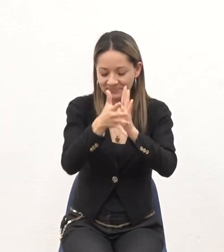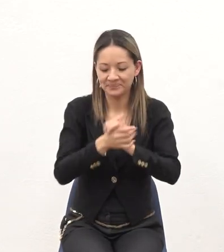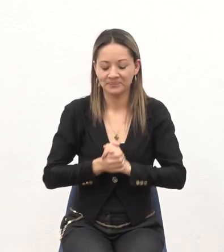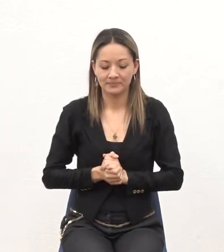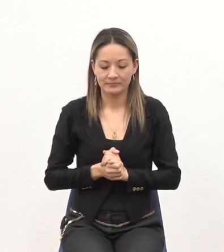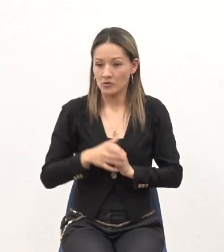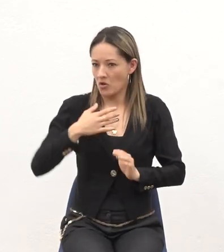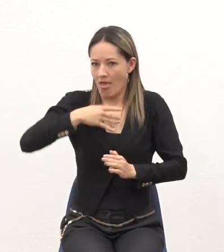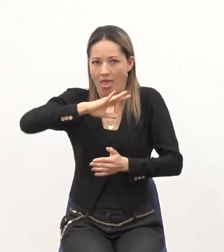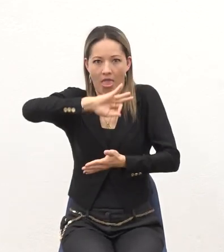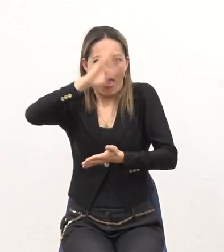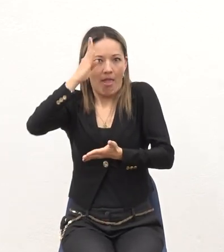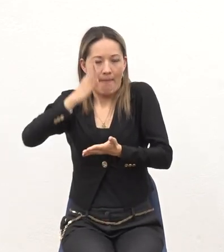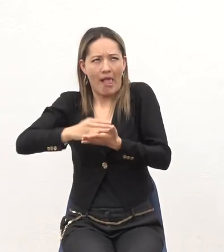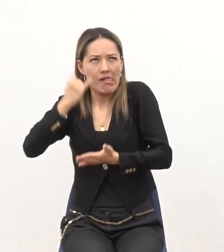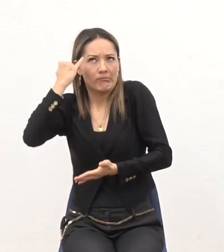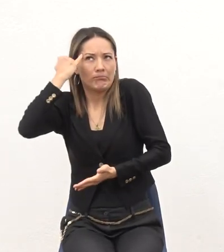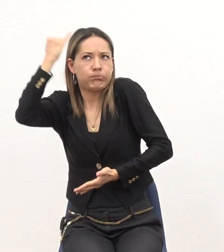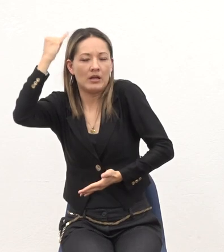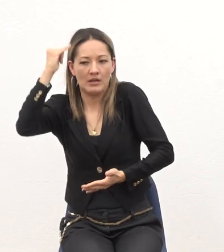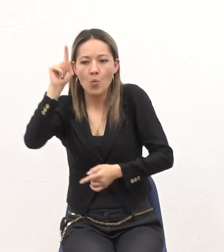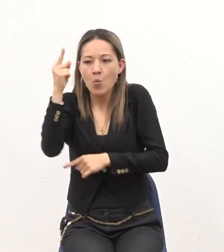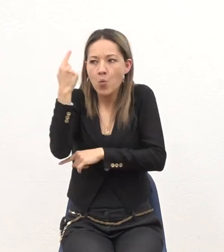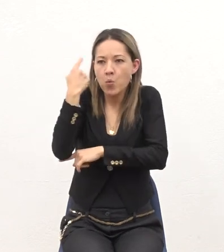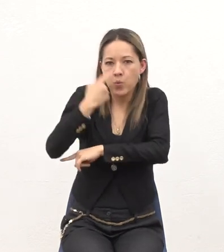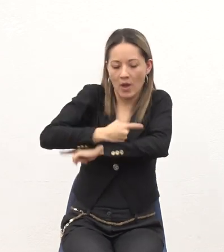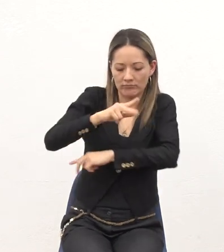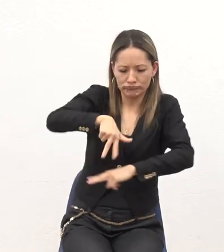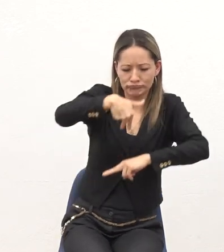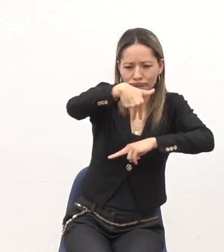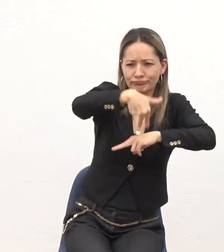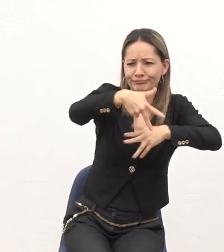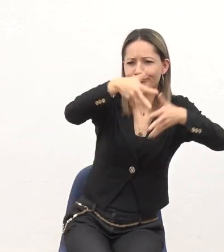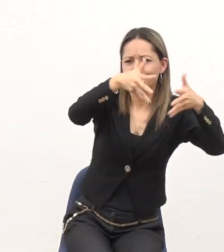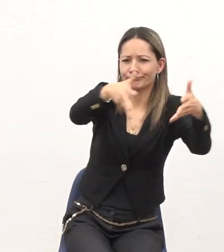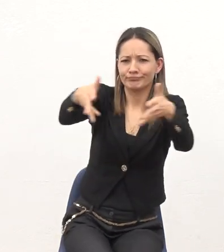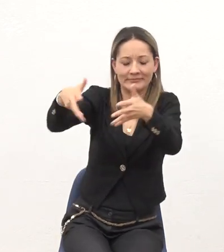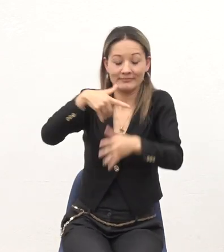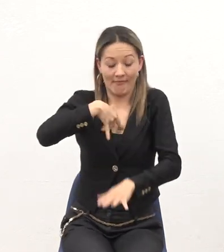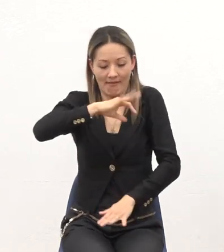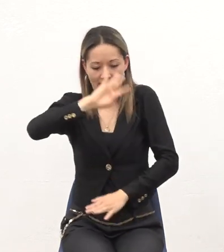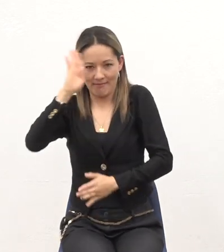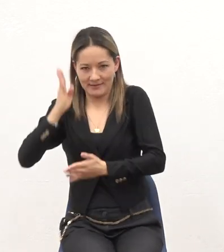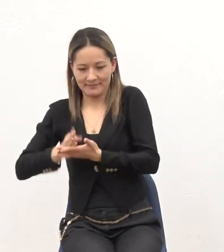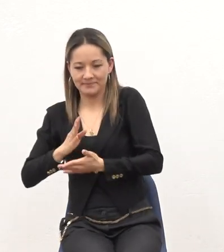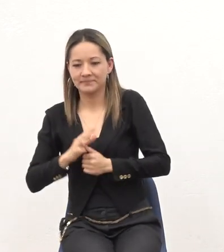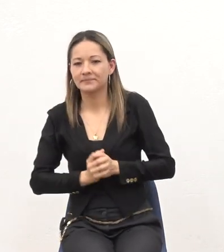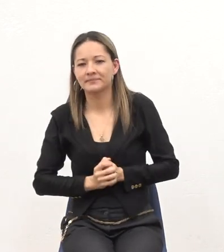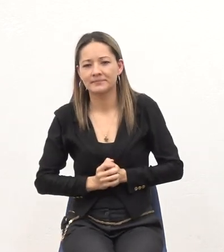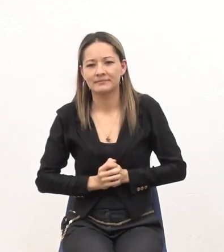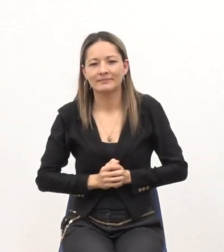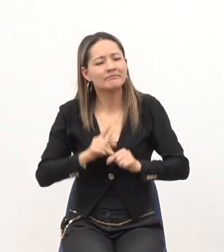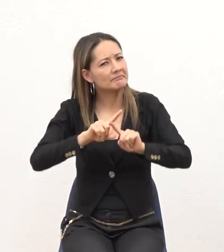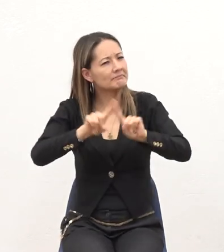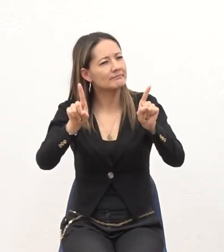Jamás yo me imaginé estar parado en este lugar en algún momento de mi vida Pero después de